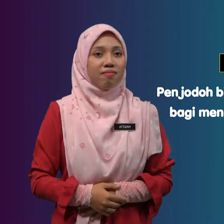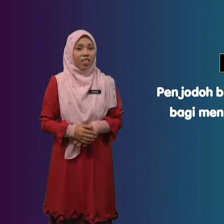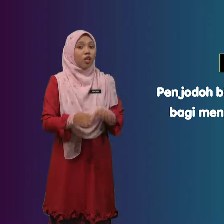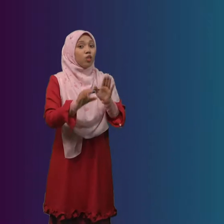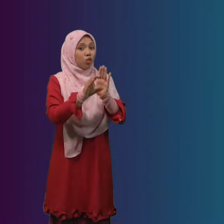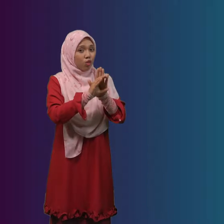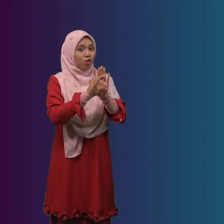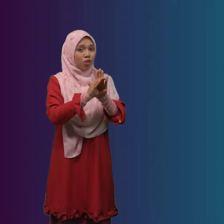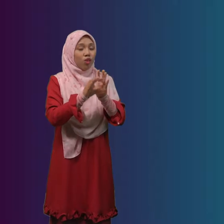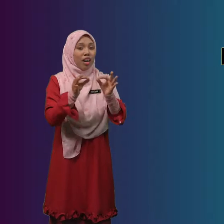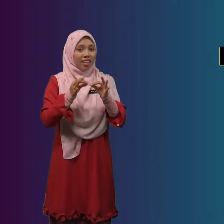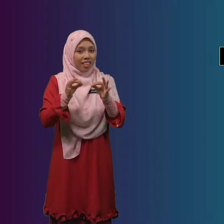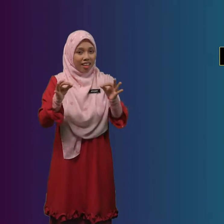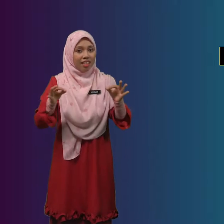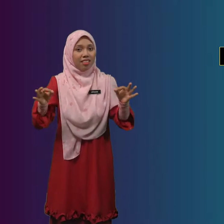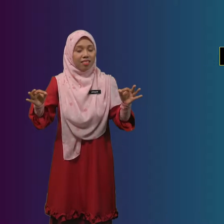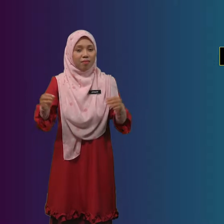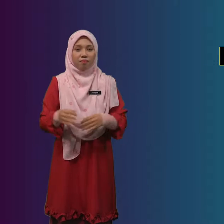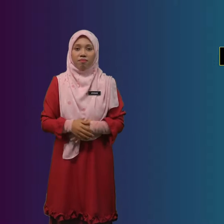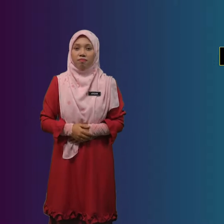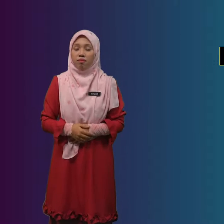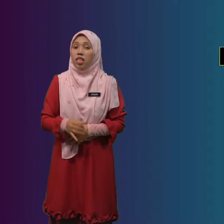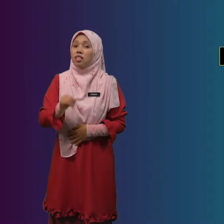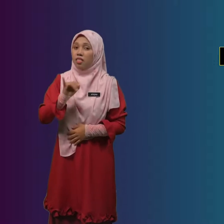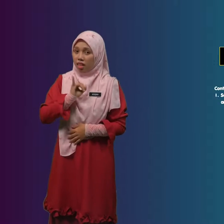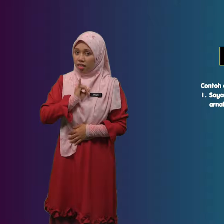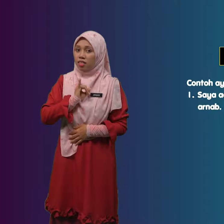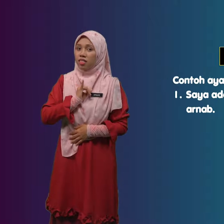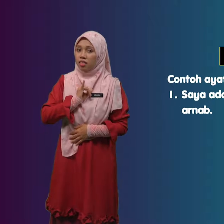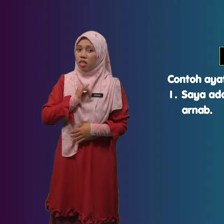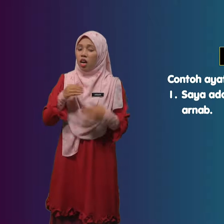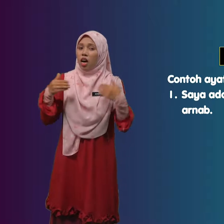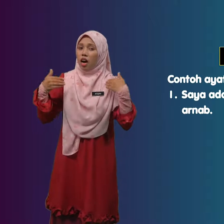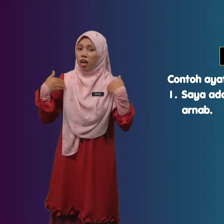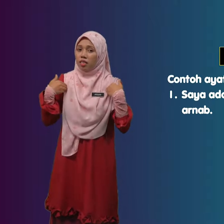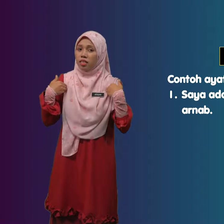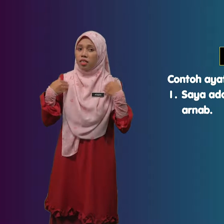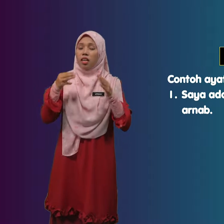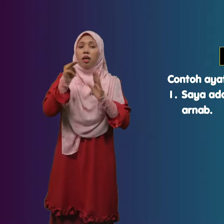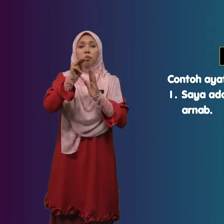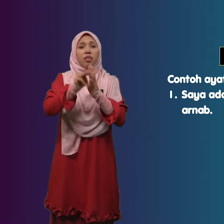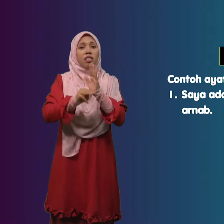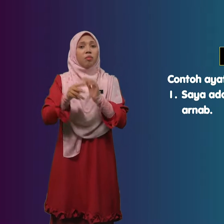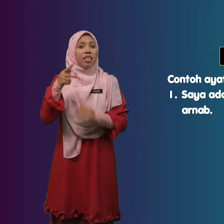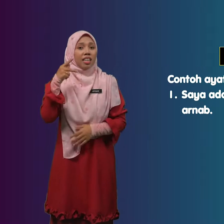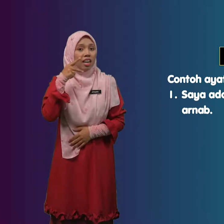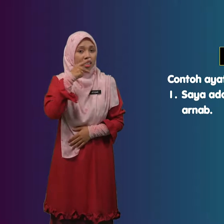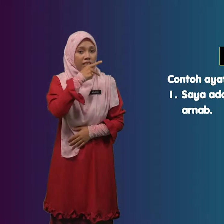Contoh Ayat Saya Ada Memelihara